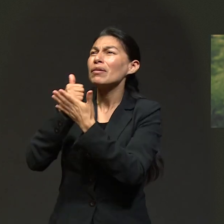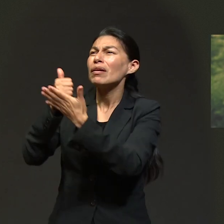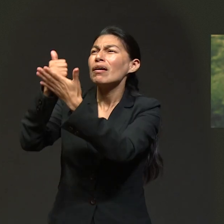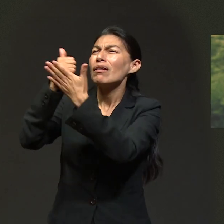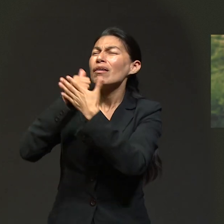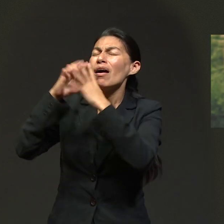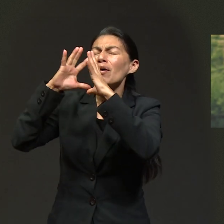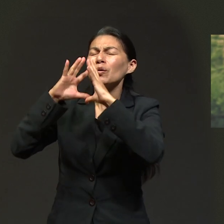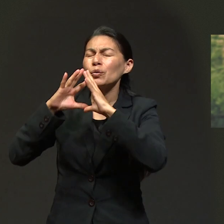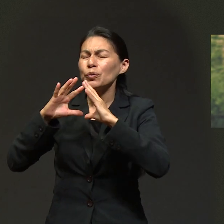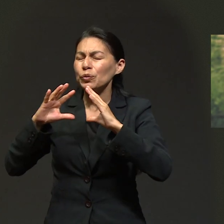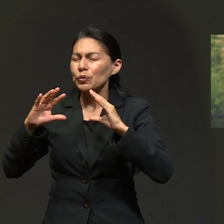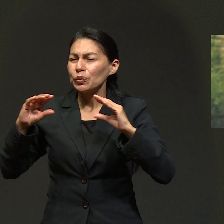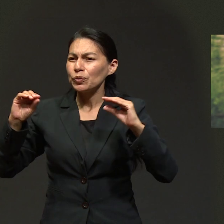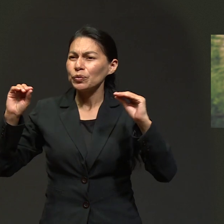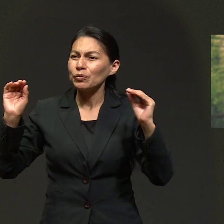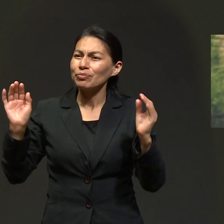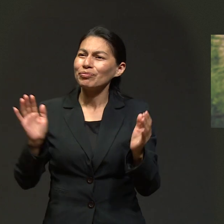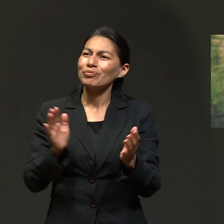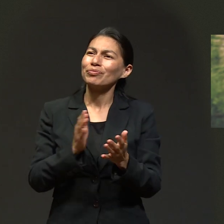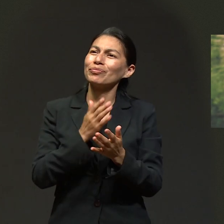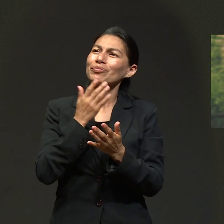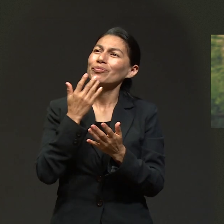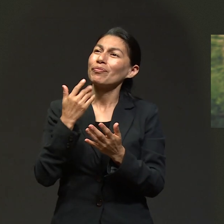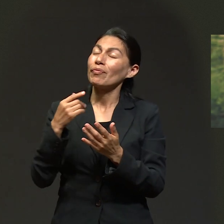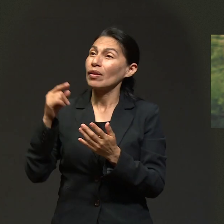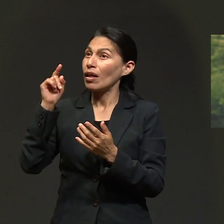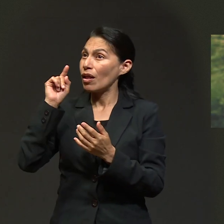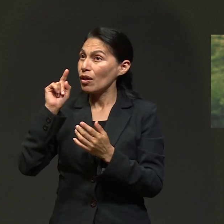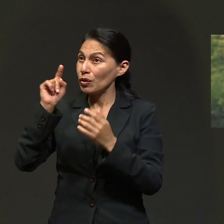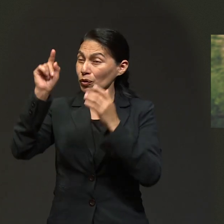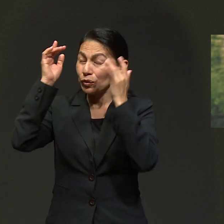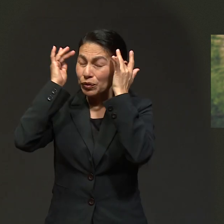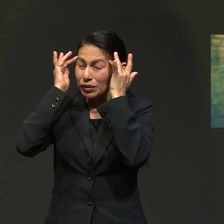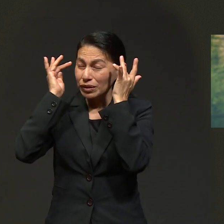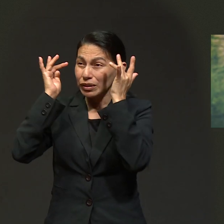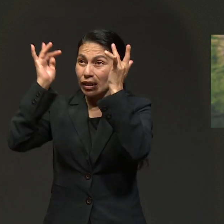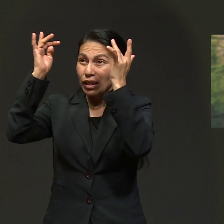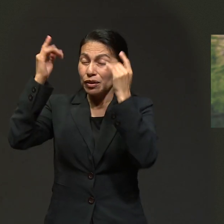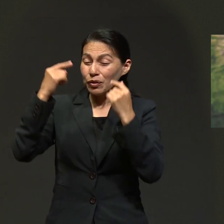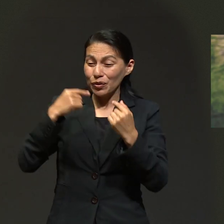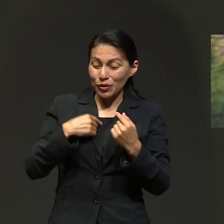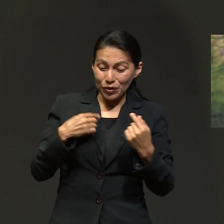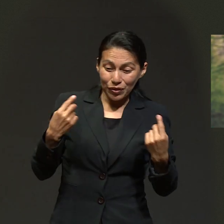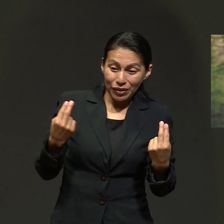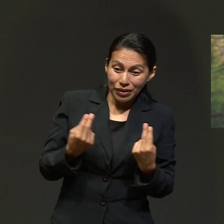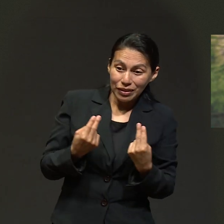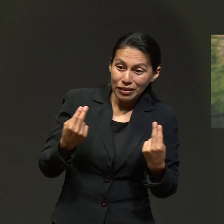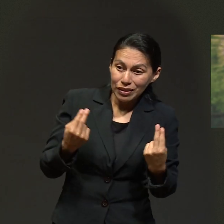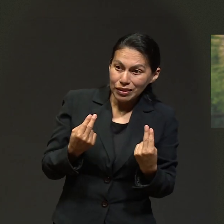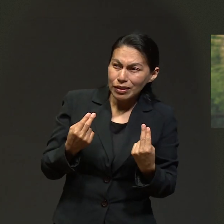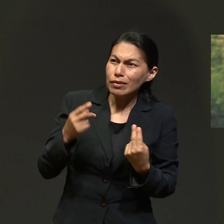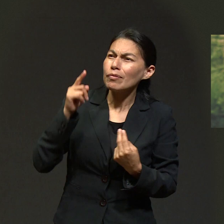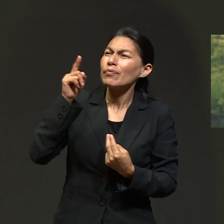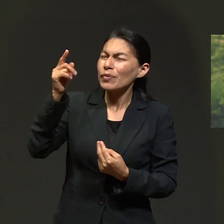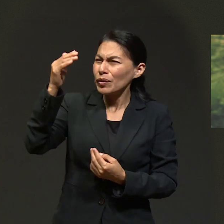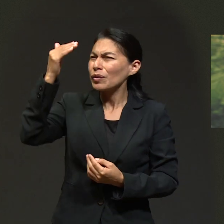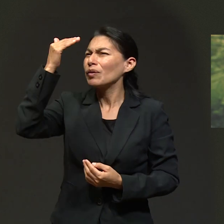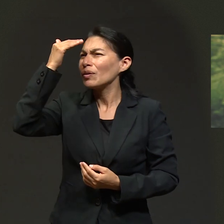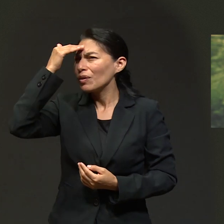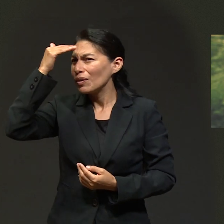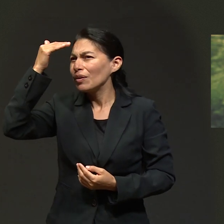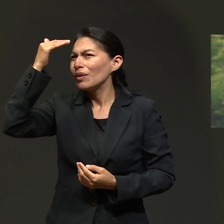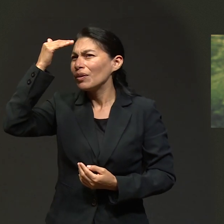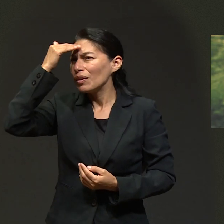Bendita es tu voluntad, lo que conviene me darás. Conoces mi